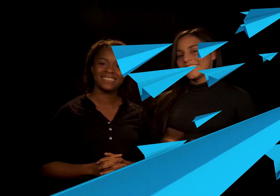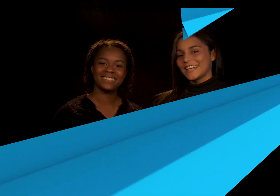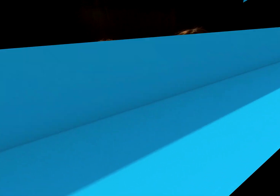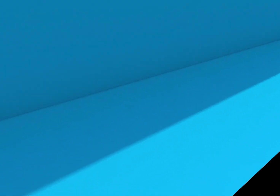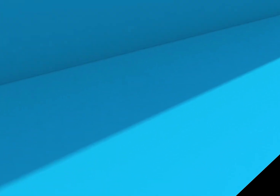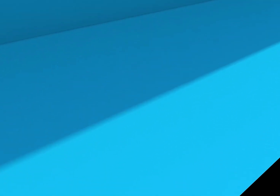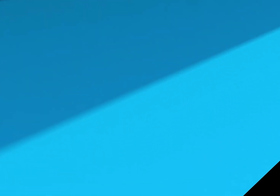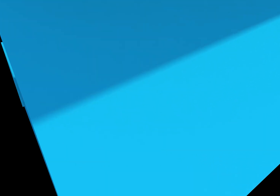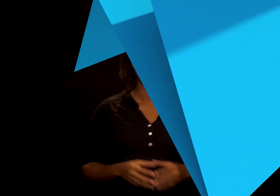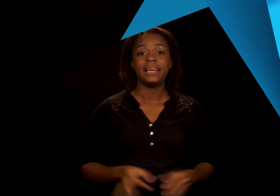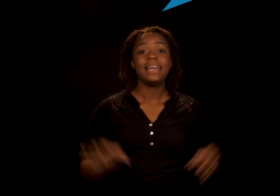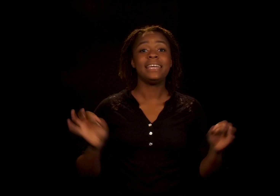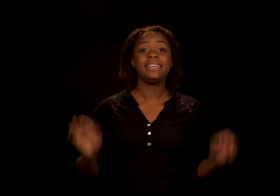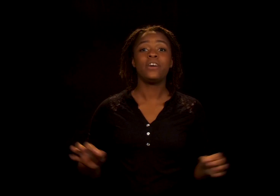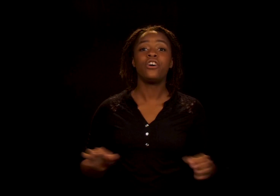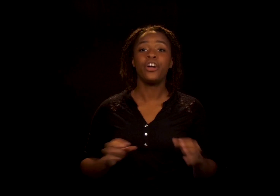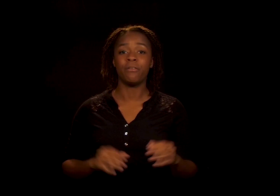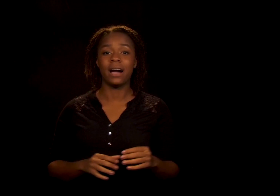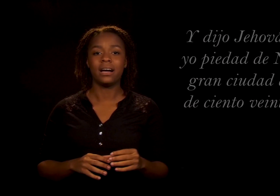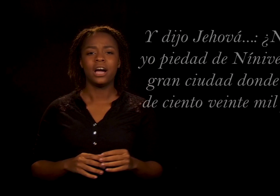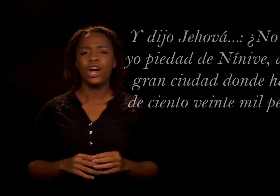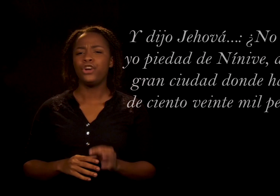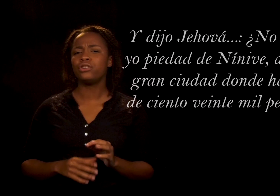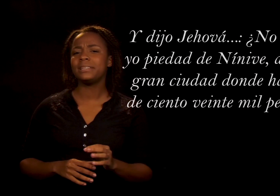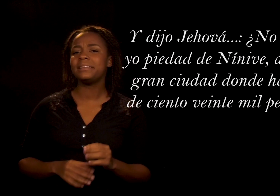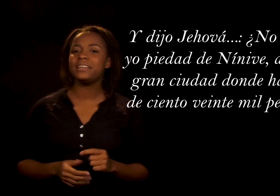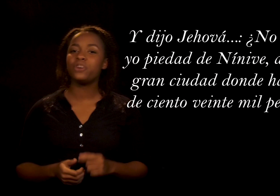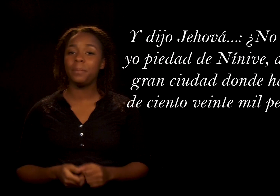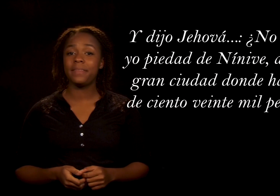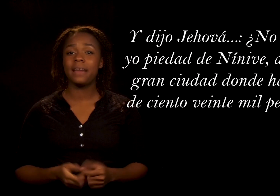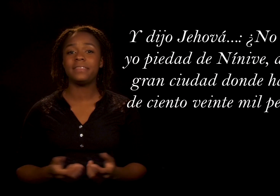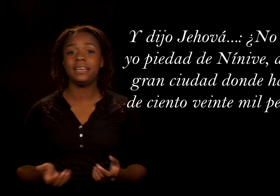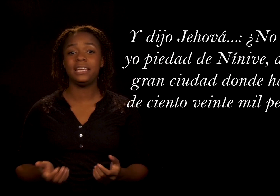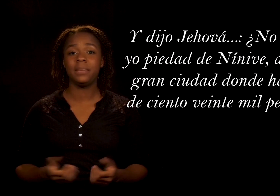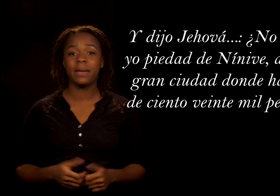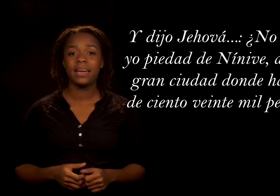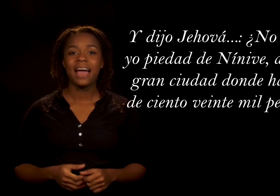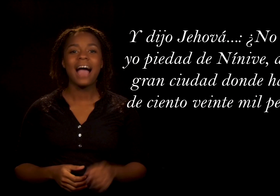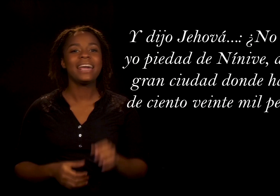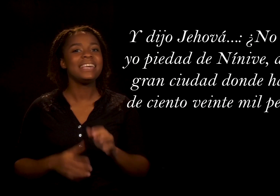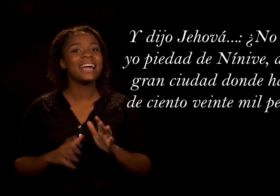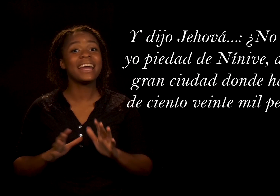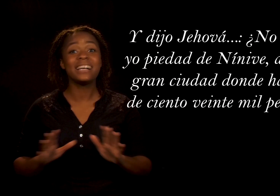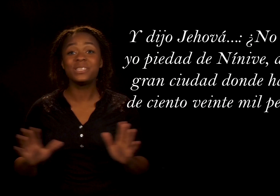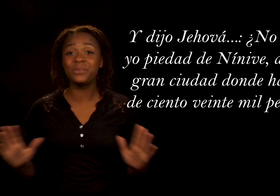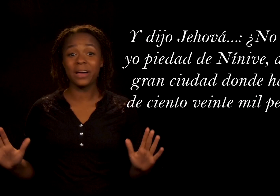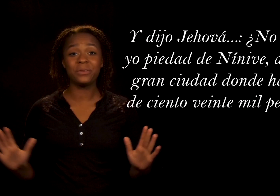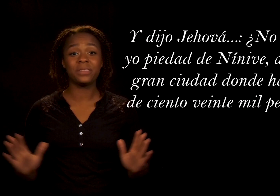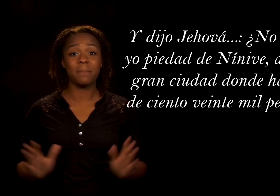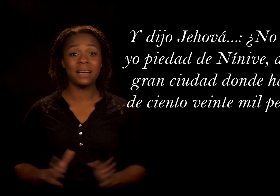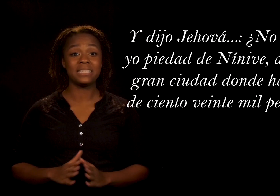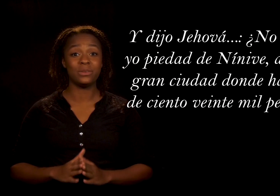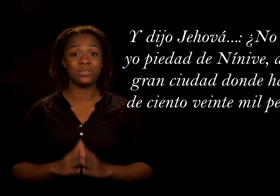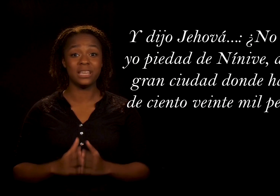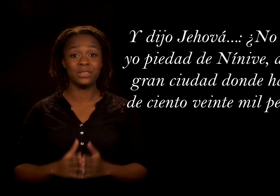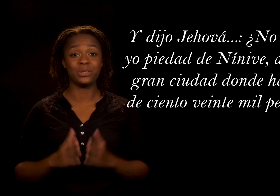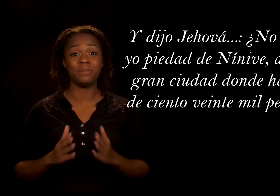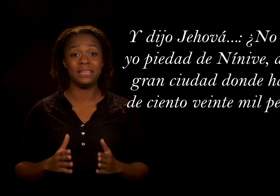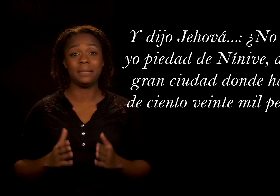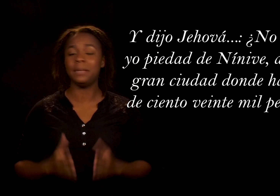trata Y dijo Jehová, no tendré yo piedad de Nínive, aquella gran ciudad donde hay más de 220 mil